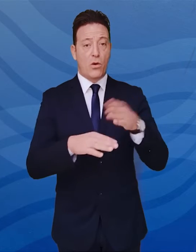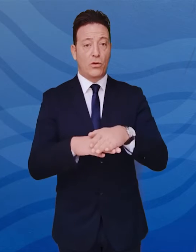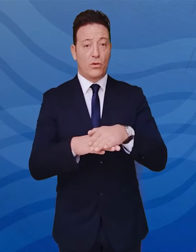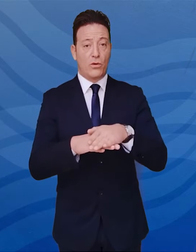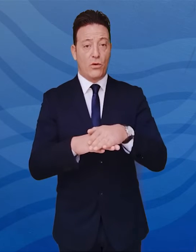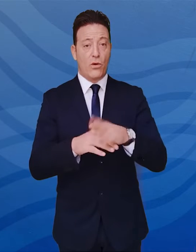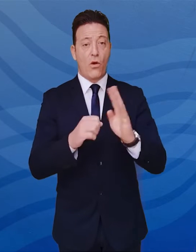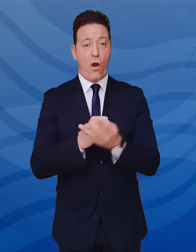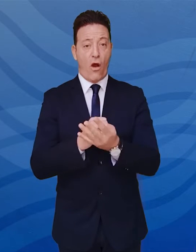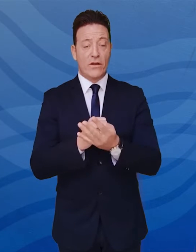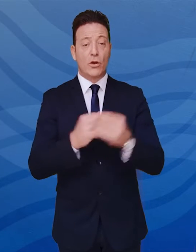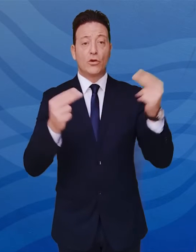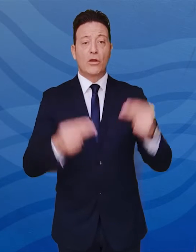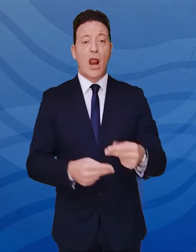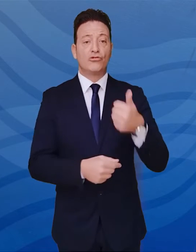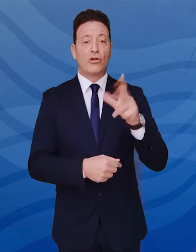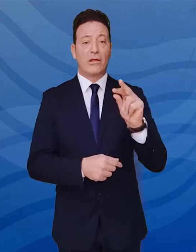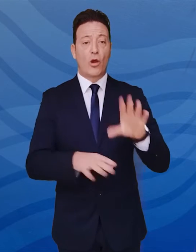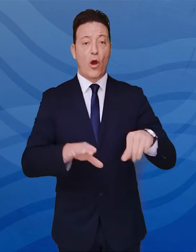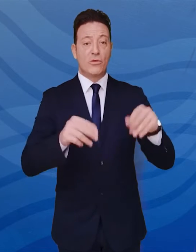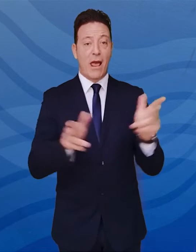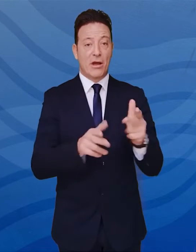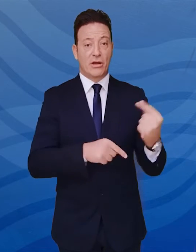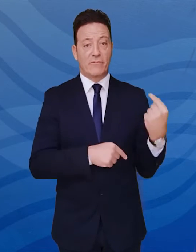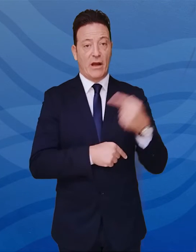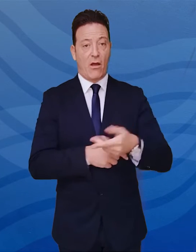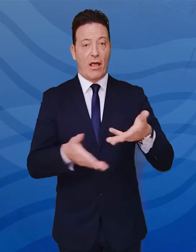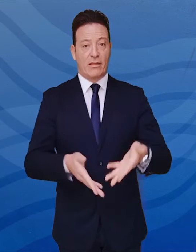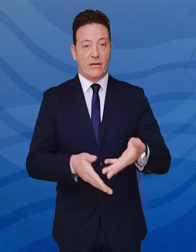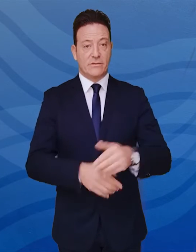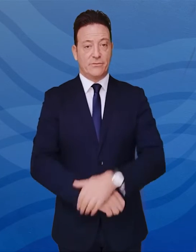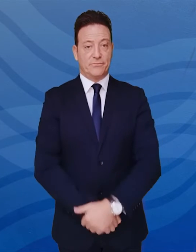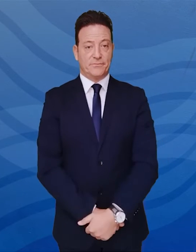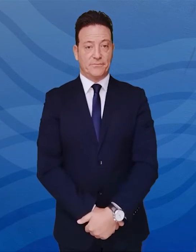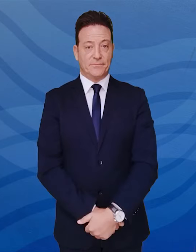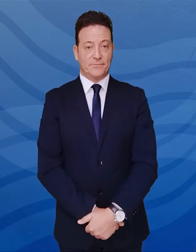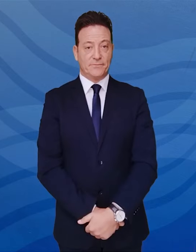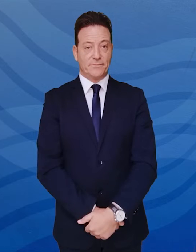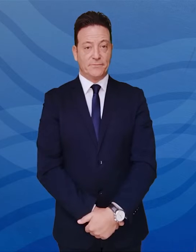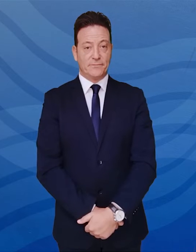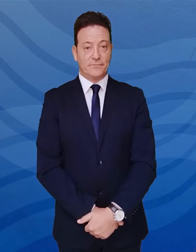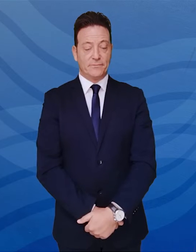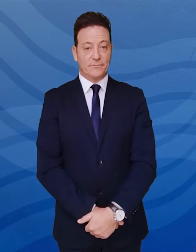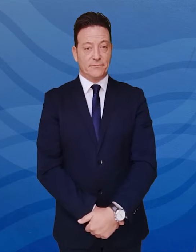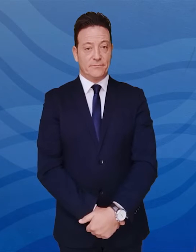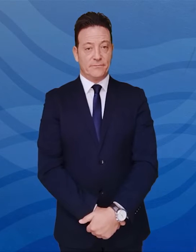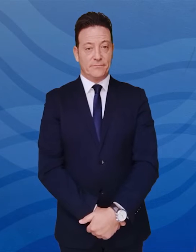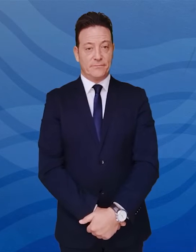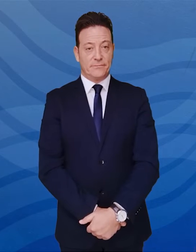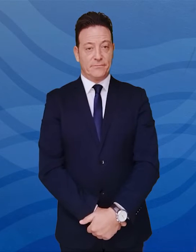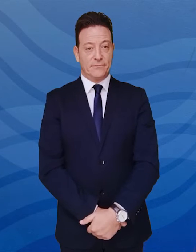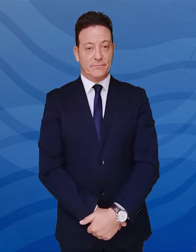che portano a 130 il totale dei decessi della Regione Basilicata dall'inizio della pandemia.